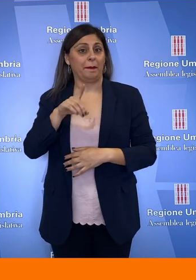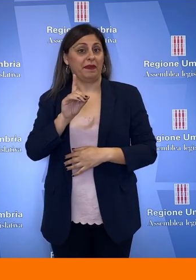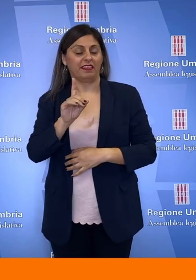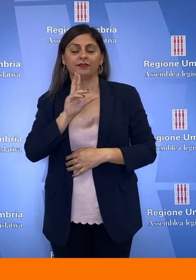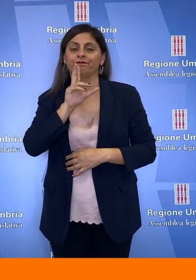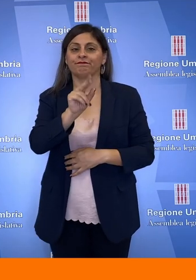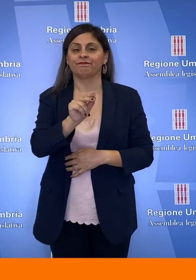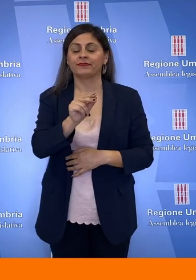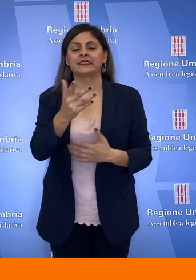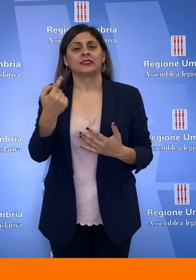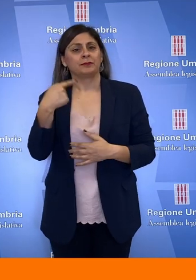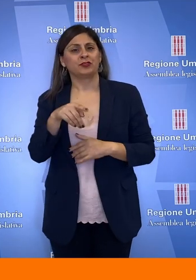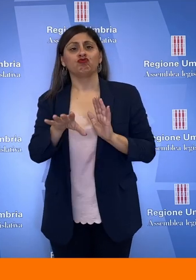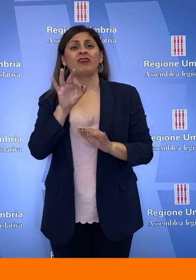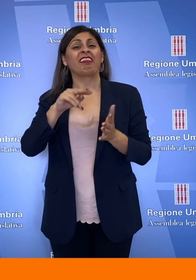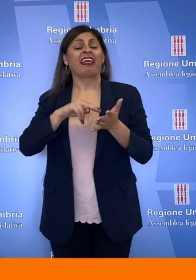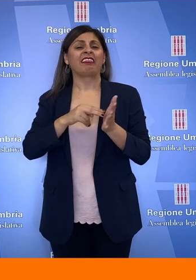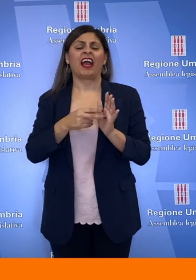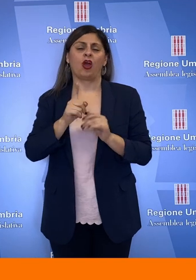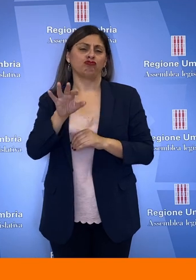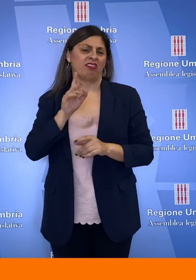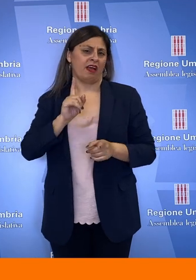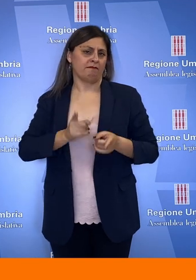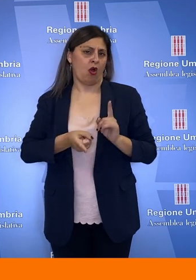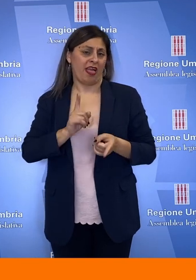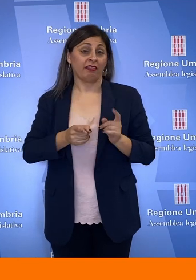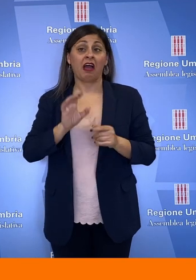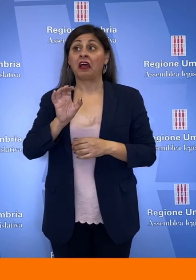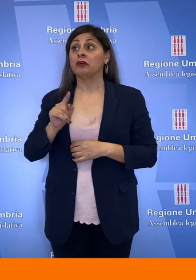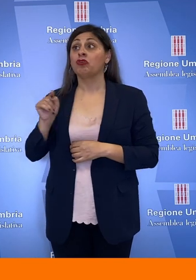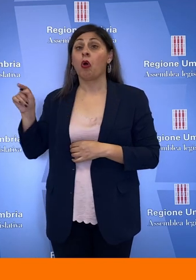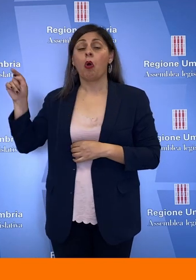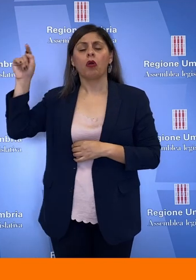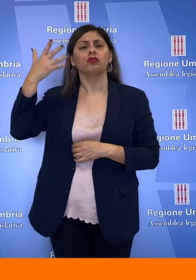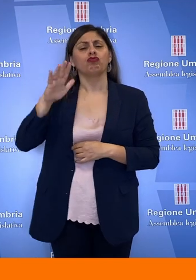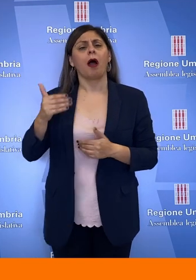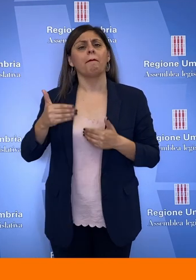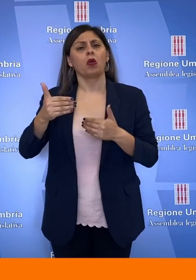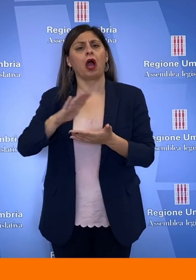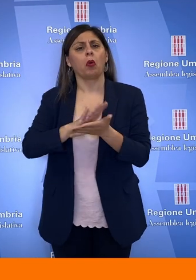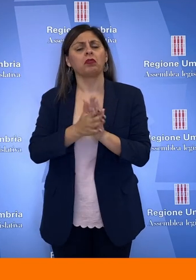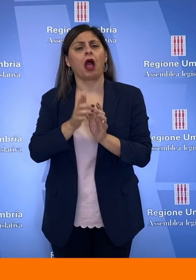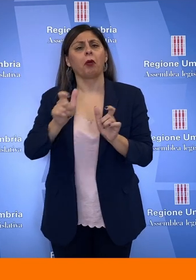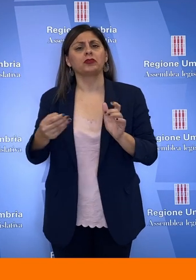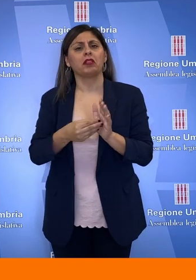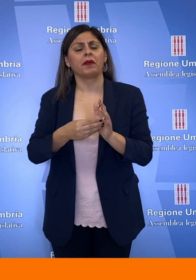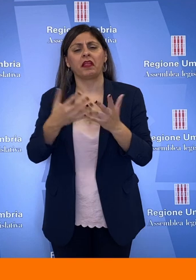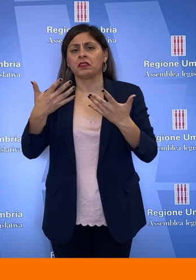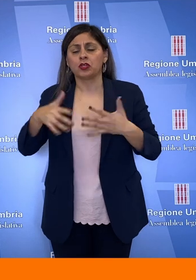Partito Democratico, ha sottolineato che non è una scelta tecnica ma politica. In altre regioni sono stati prorogati i contratti a tutto il personale